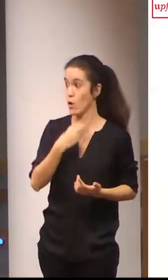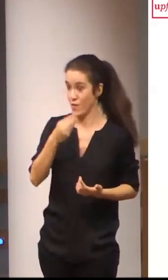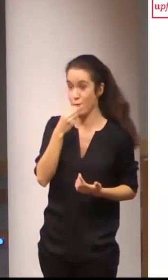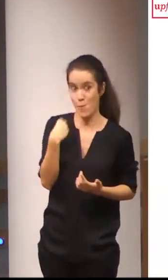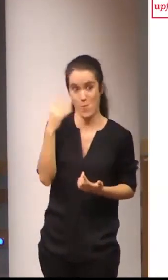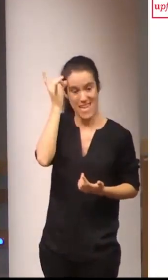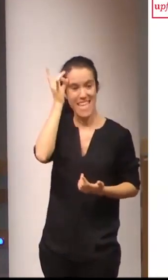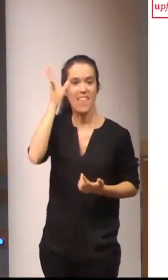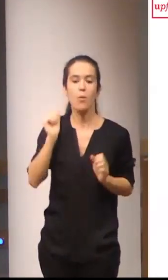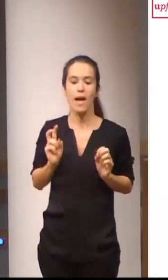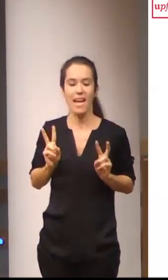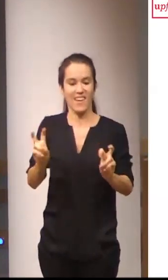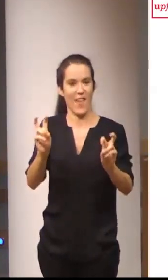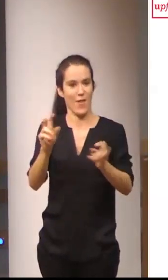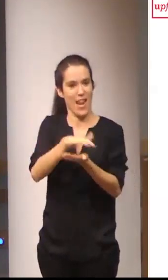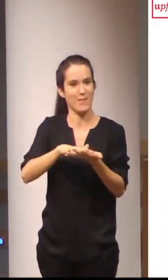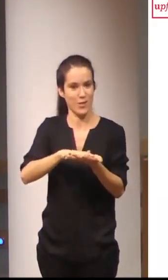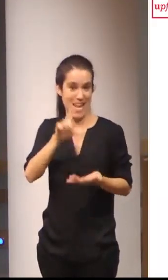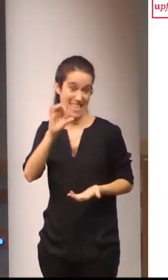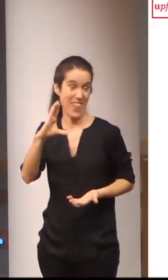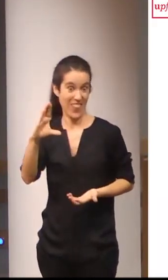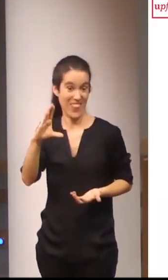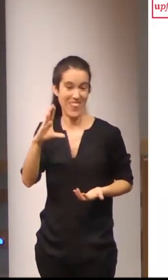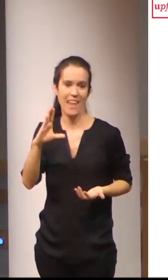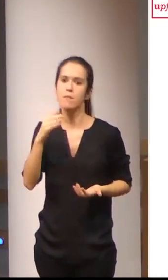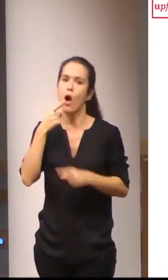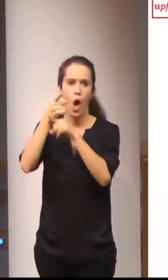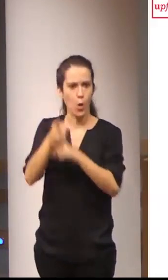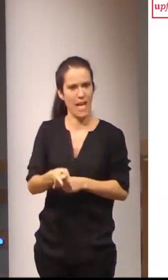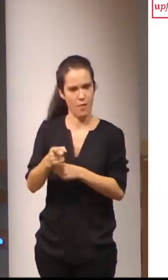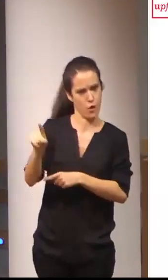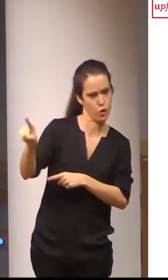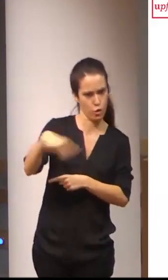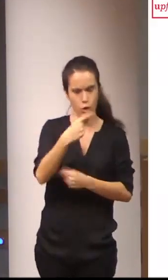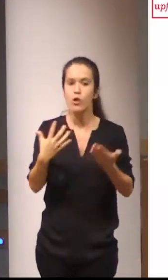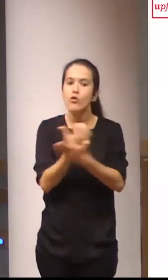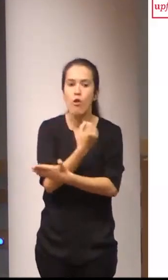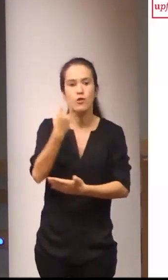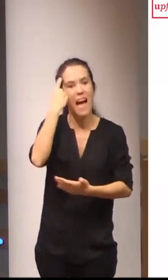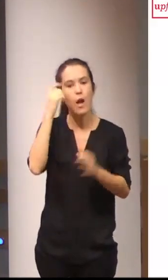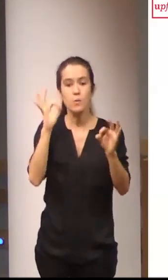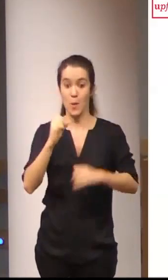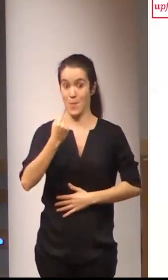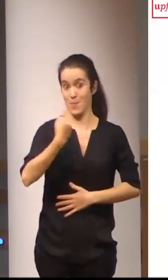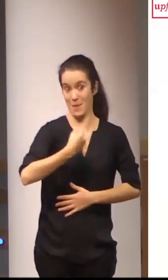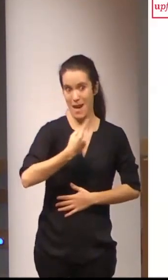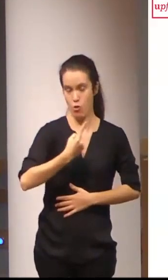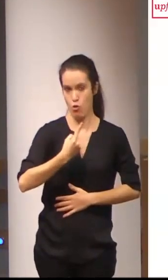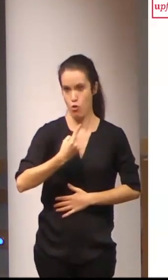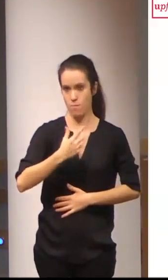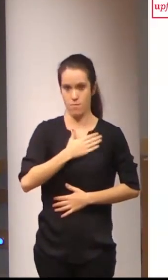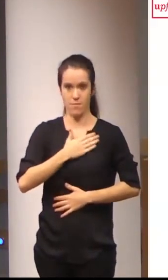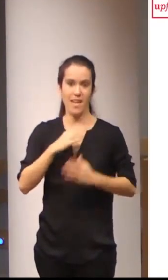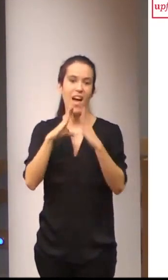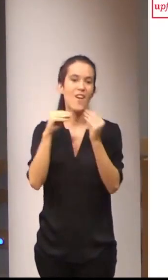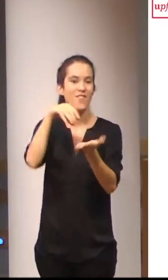iniciación a la lengua de signos catalana que cursan obligatoriamente todos os estudiantes de primer curso de